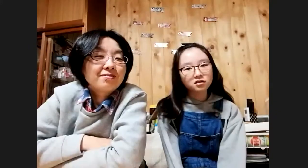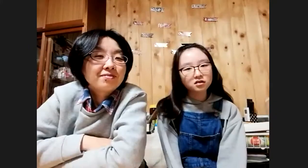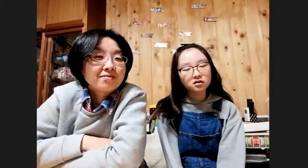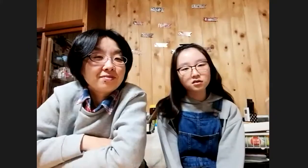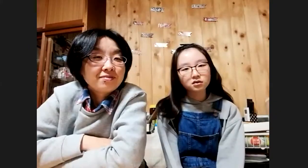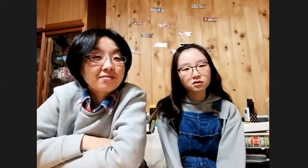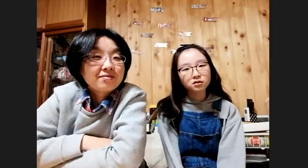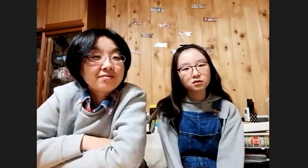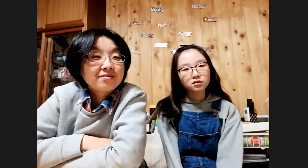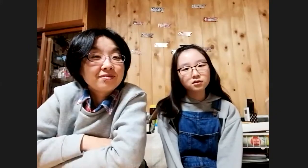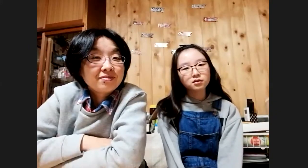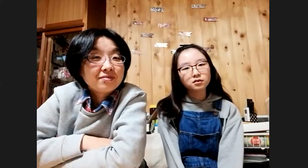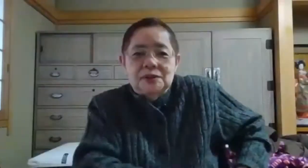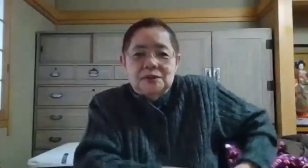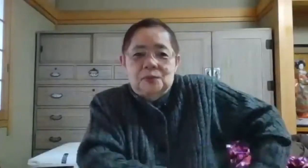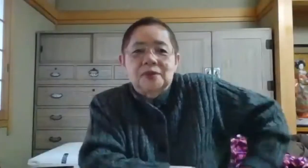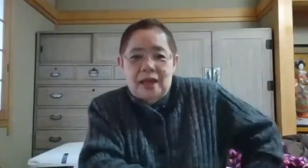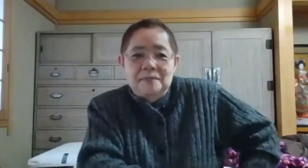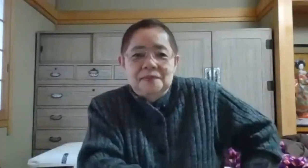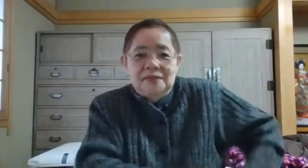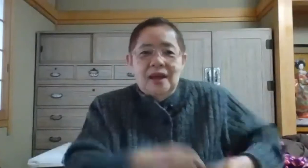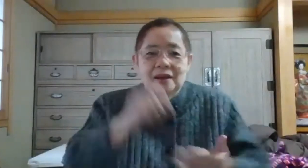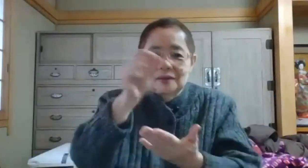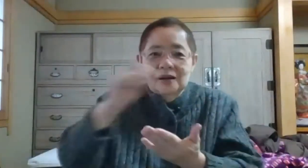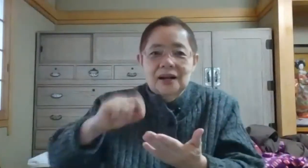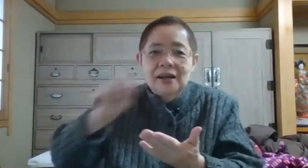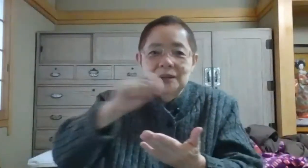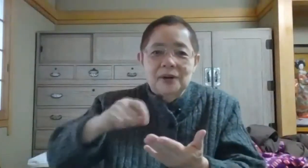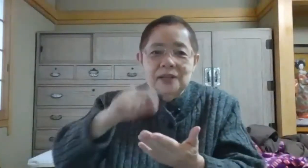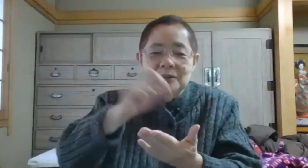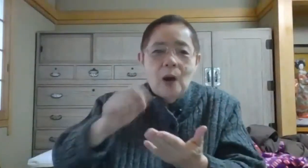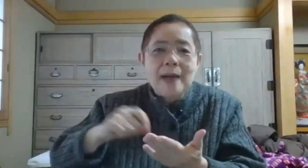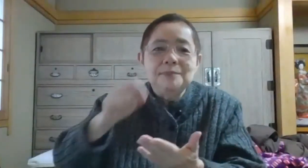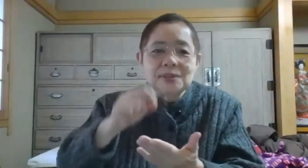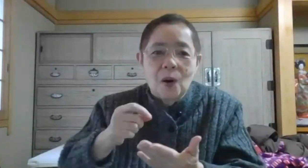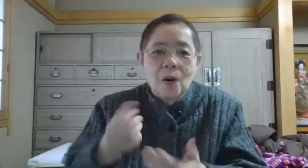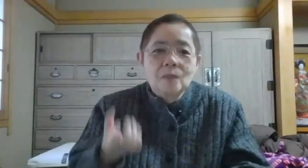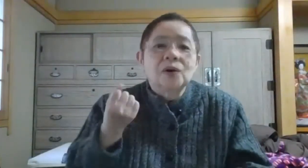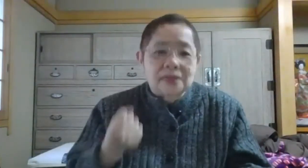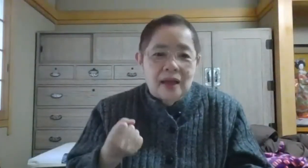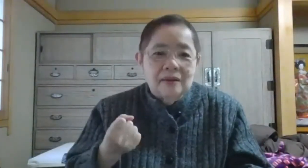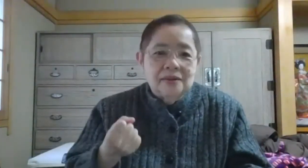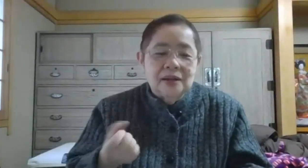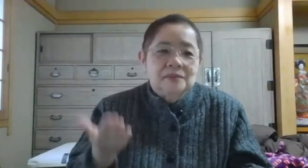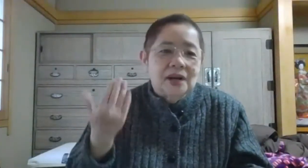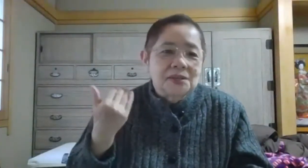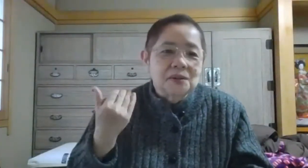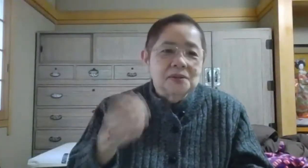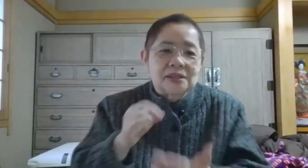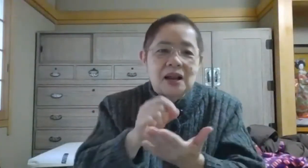メモ、メモを持って、書いてもらうための鉛筆も持って、昔のことですから、